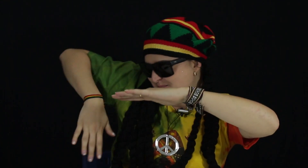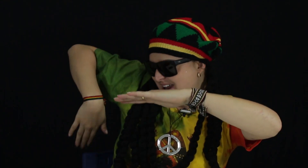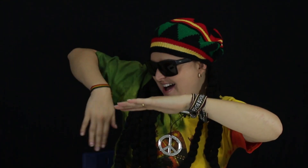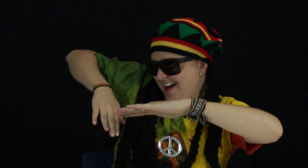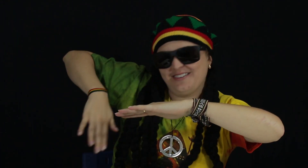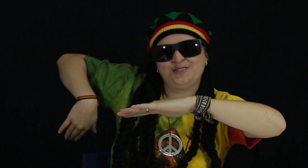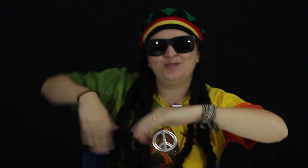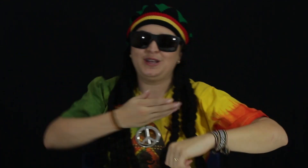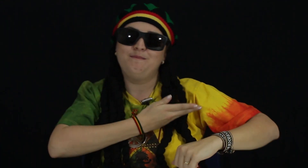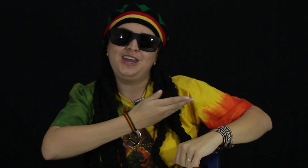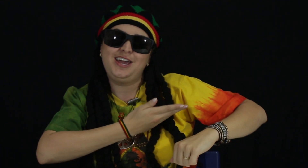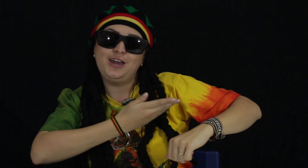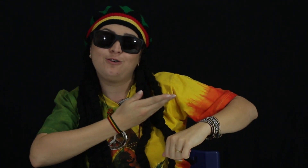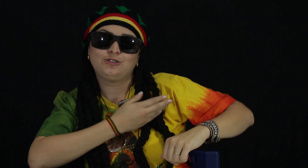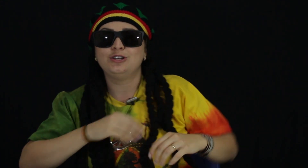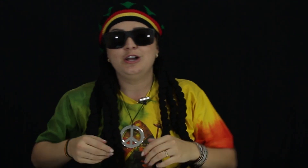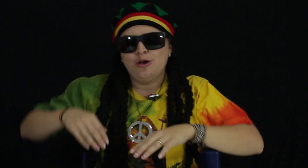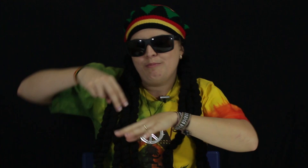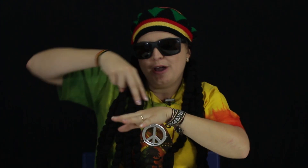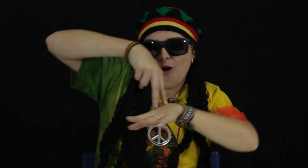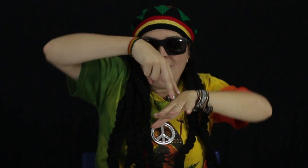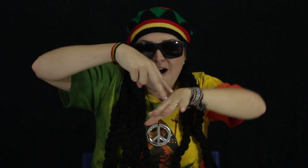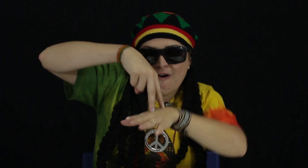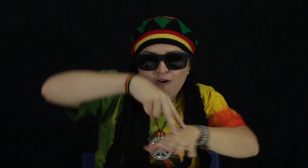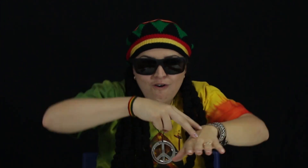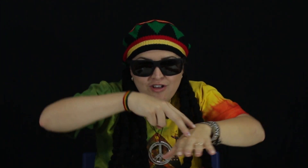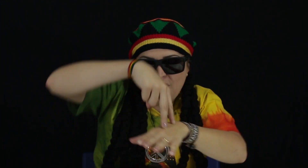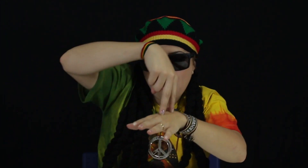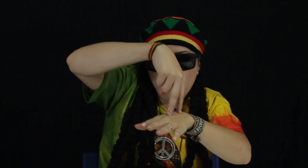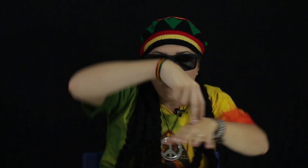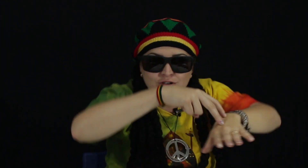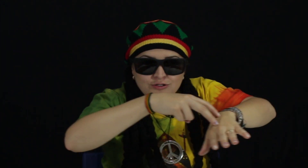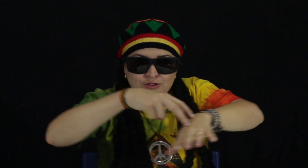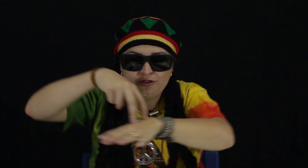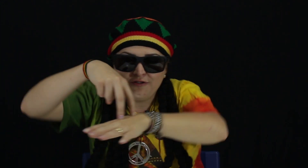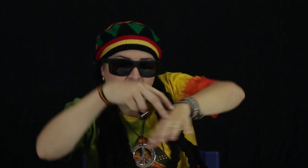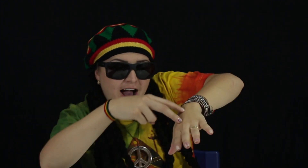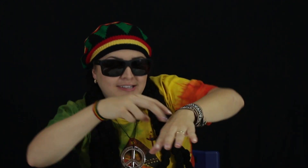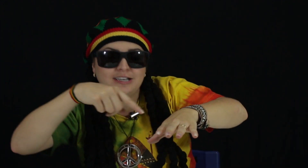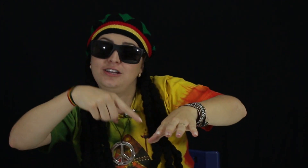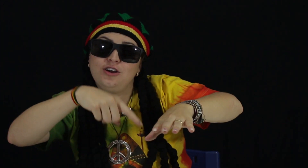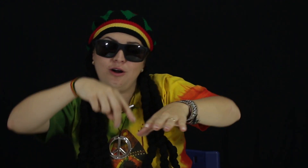praia com os meus amigos, pegar uma onda ó, surfar, isso aqui ó,